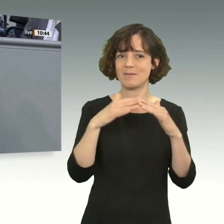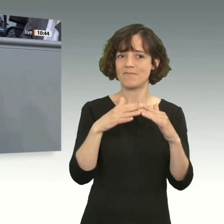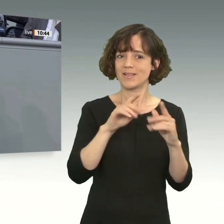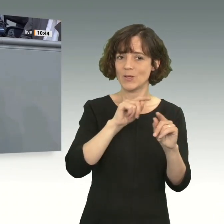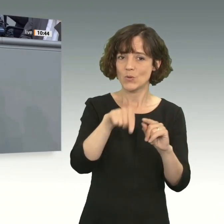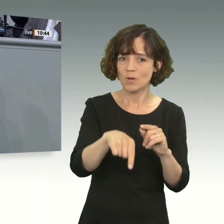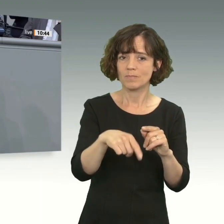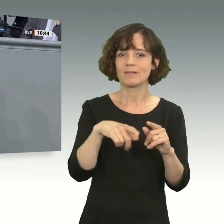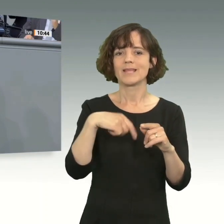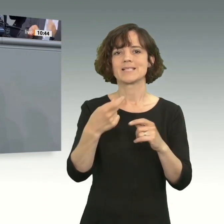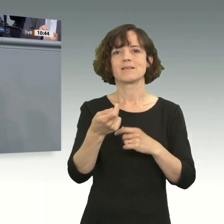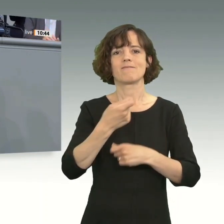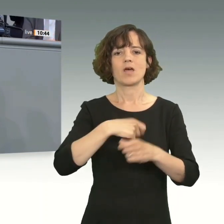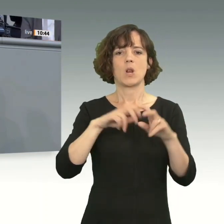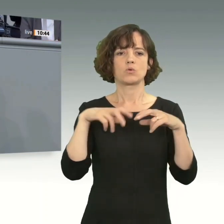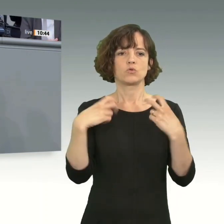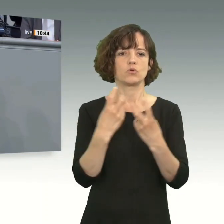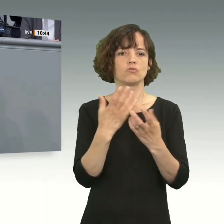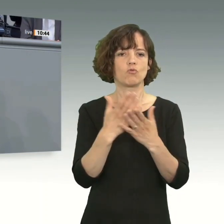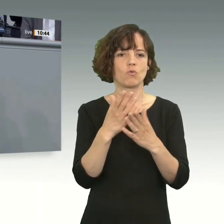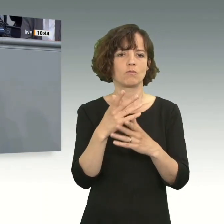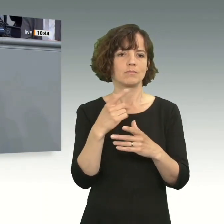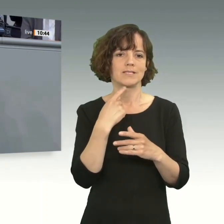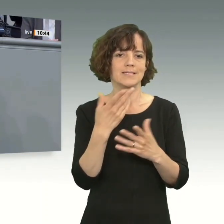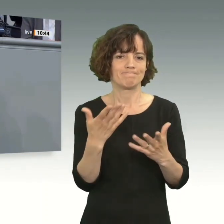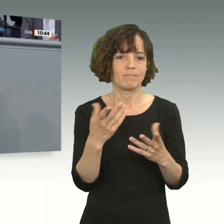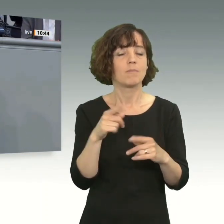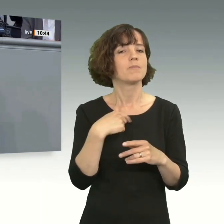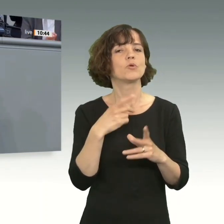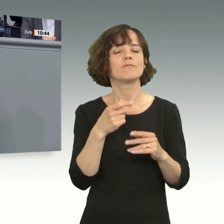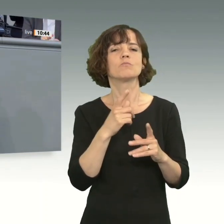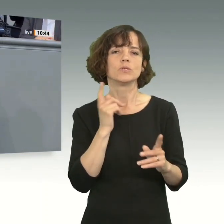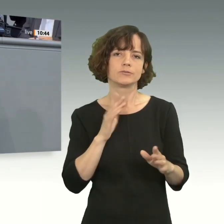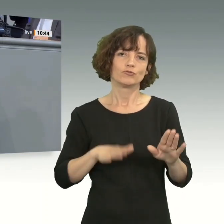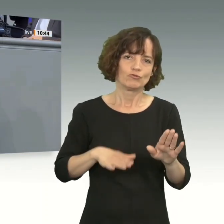Das zeigt aber auch umso mehr, die Kommission hat ja eine Aufgabe und muss auf Südamerika zugehen.